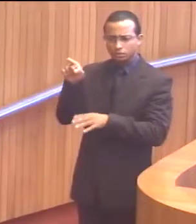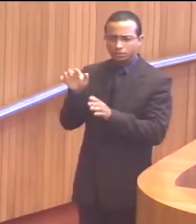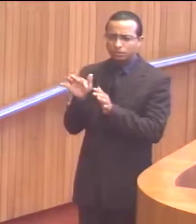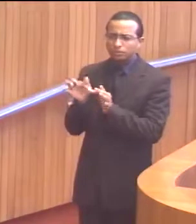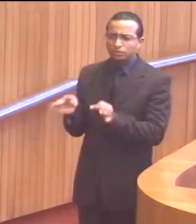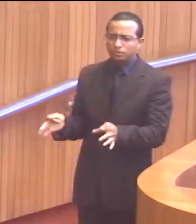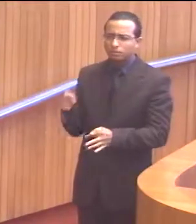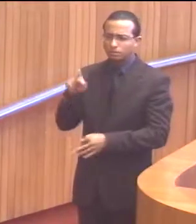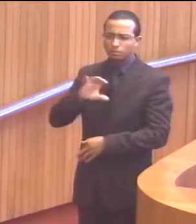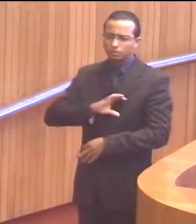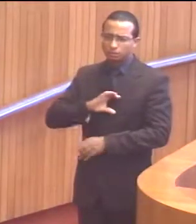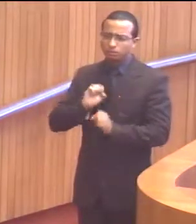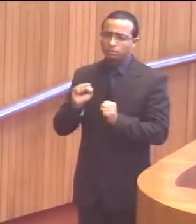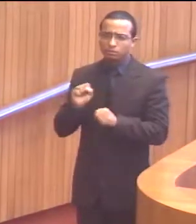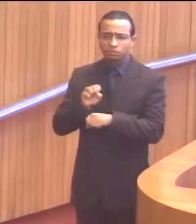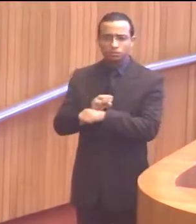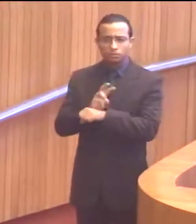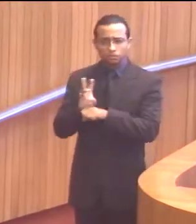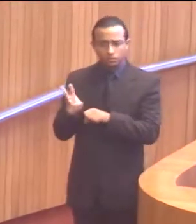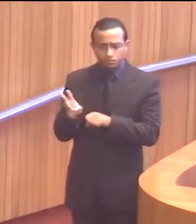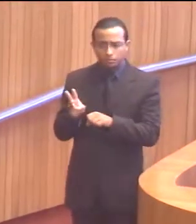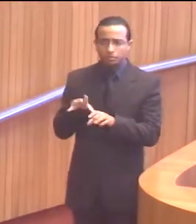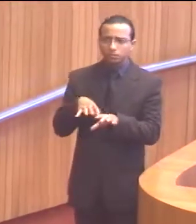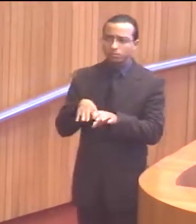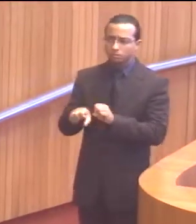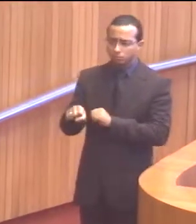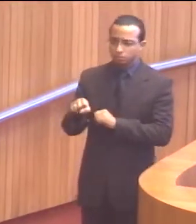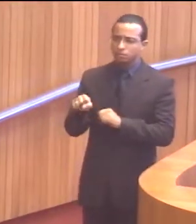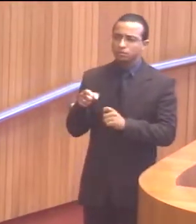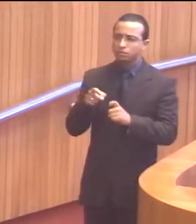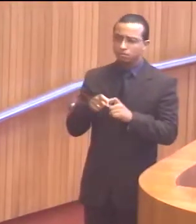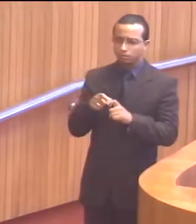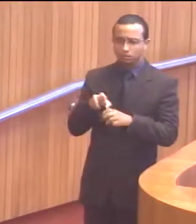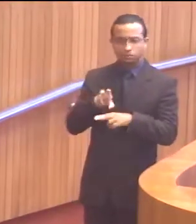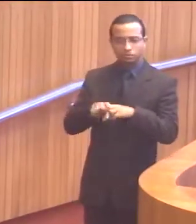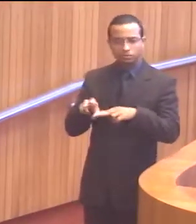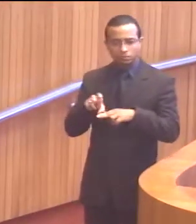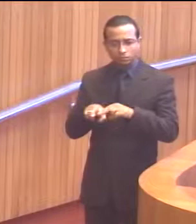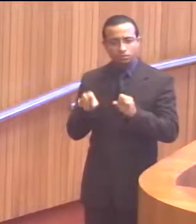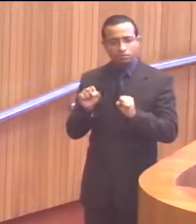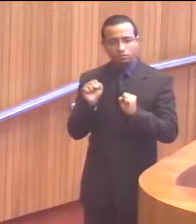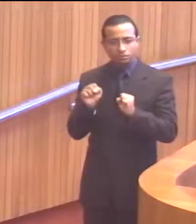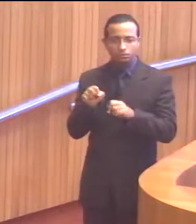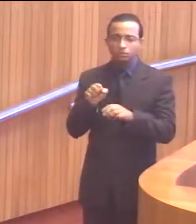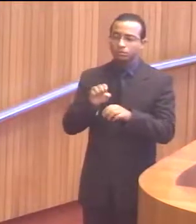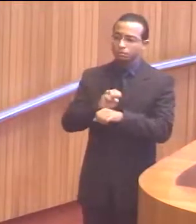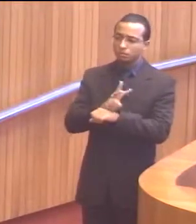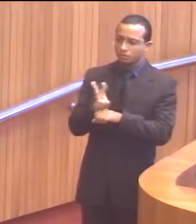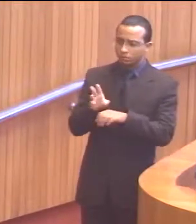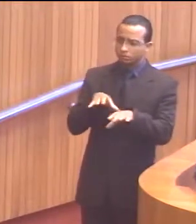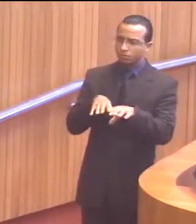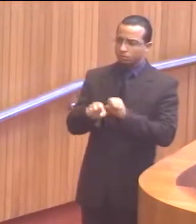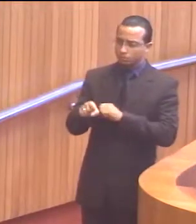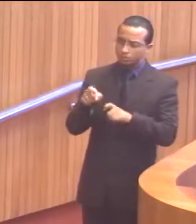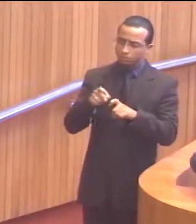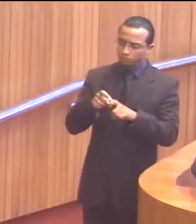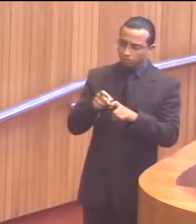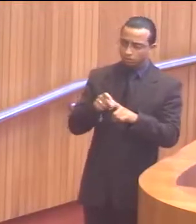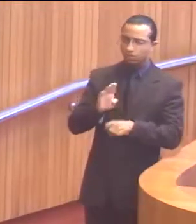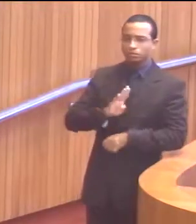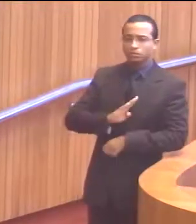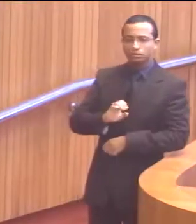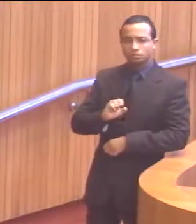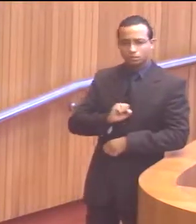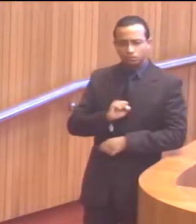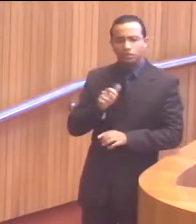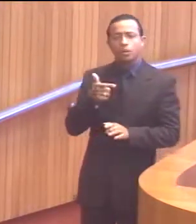Caxias. Poderia ter a UEMA formando médicos em Santinês. Poderia ter a UEMA formando médicos em Balsas. E assim,